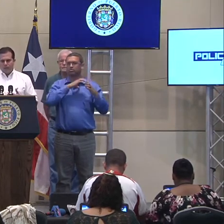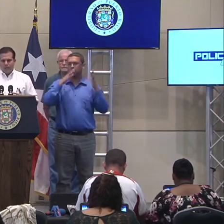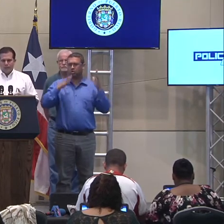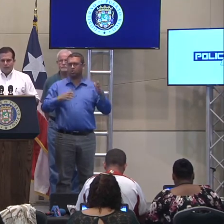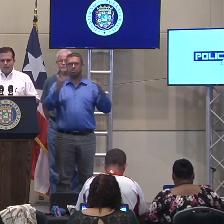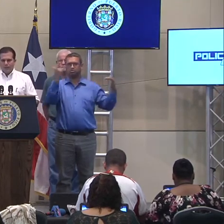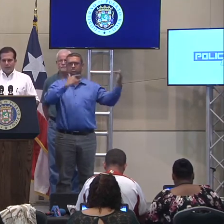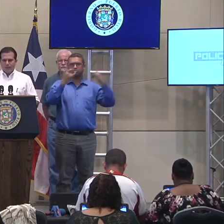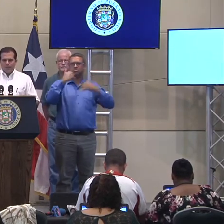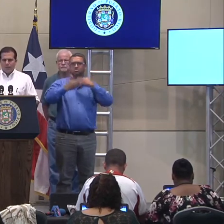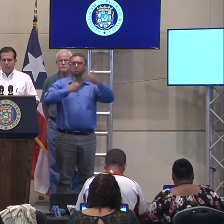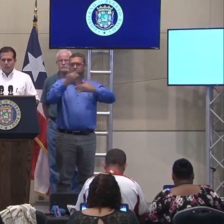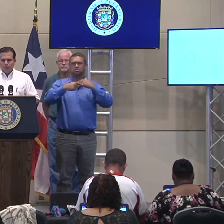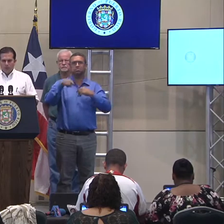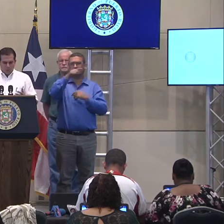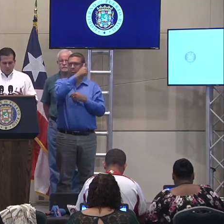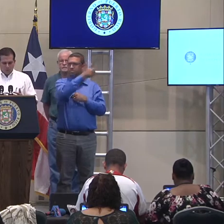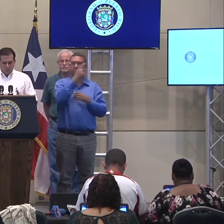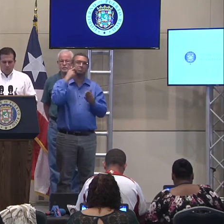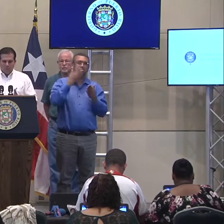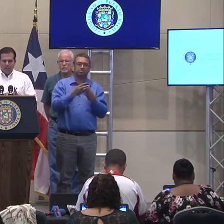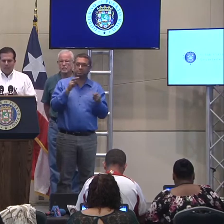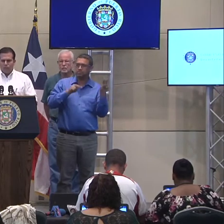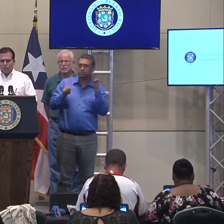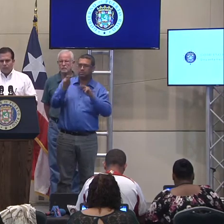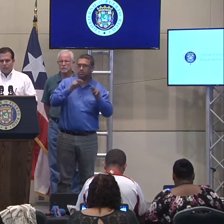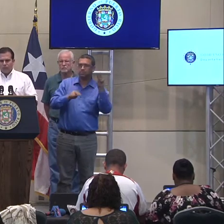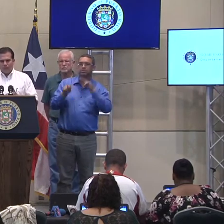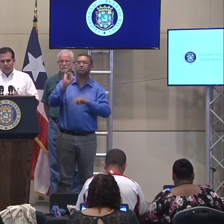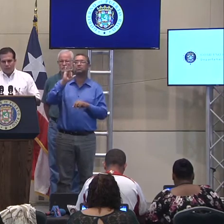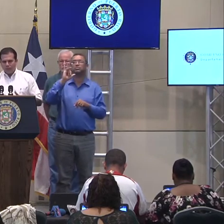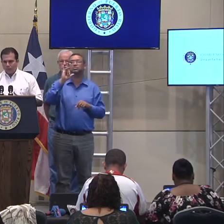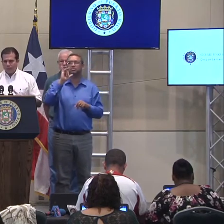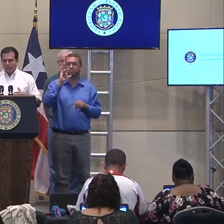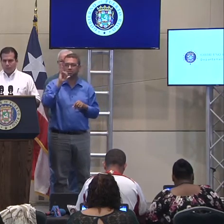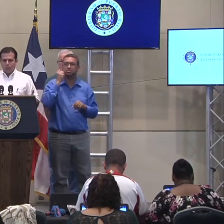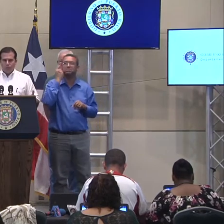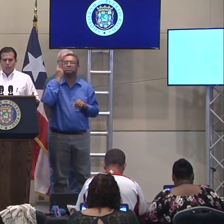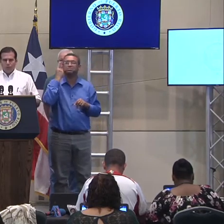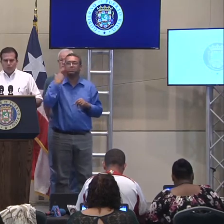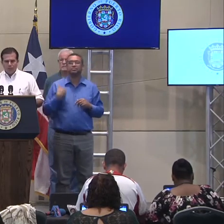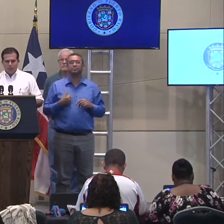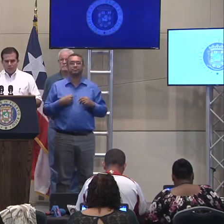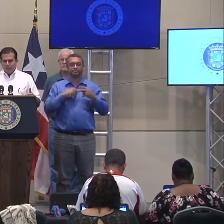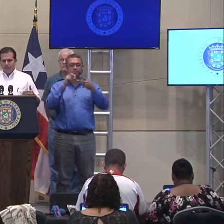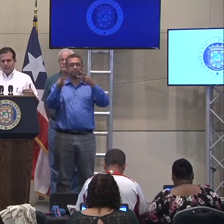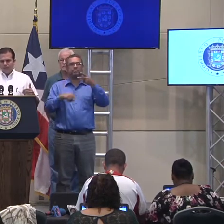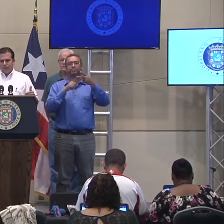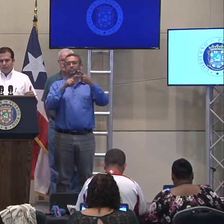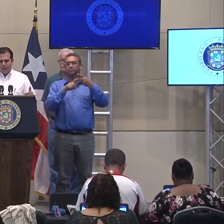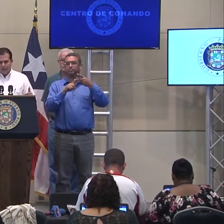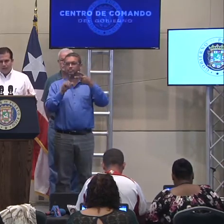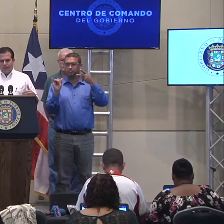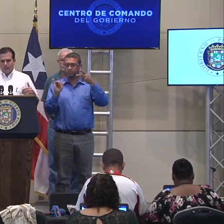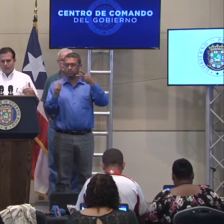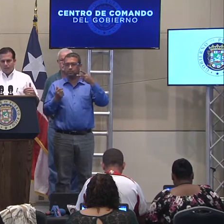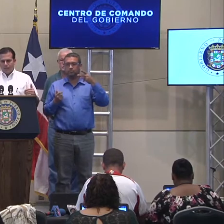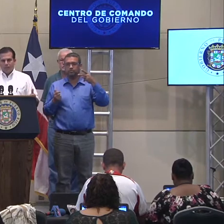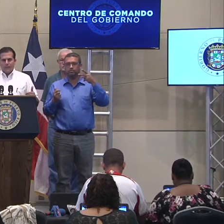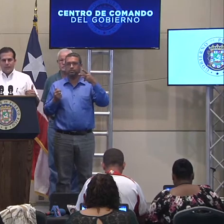llegado y que van a estar, eh, llegando a Puerto Rico. O sea, que eso es, eh, importante. Segundo, eh, que tengan la,